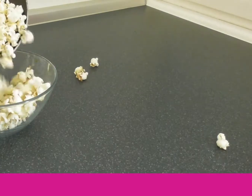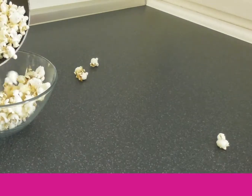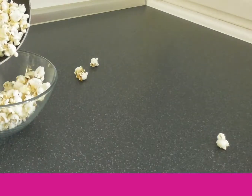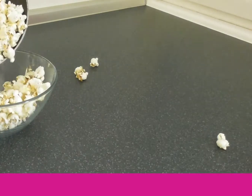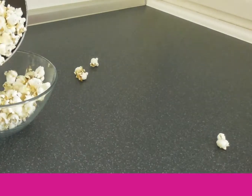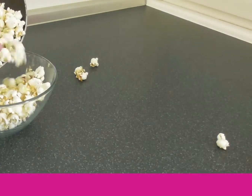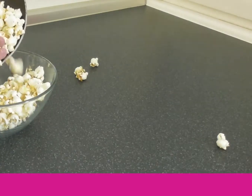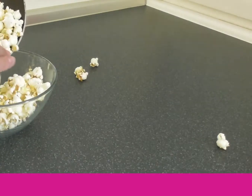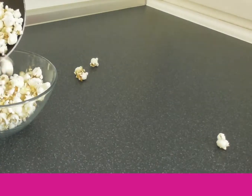Schuss.